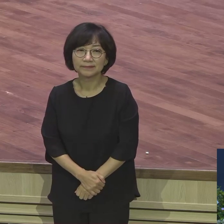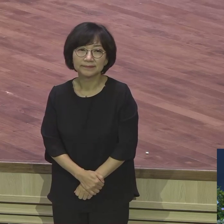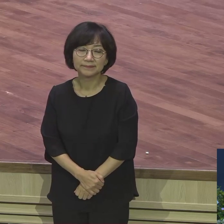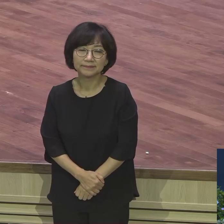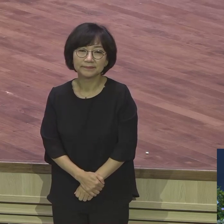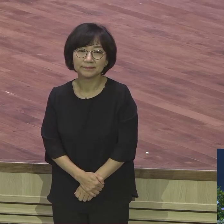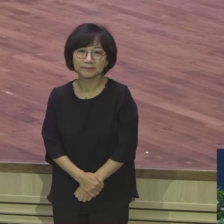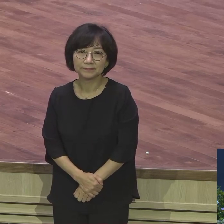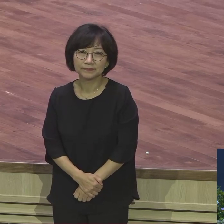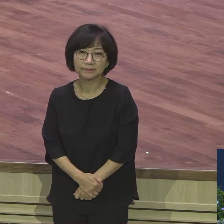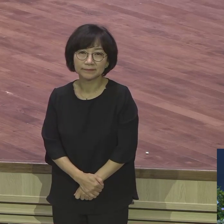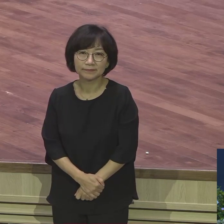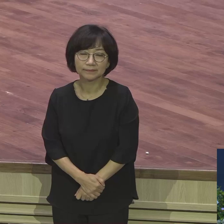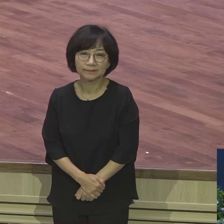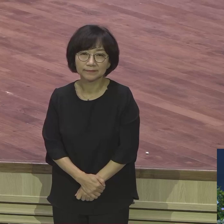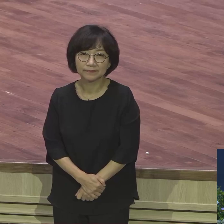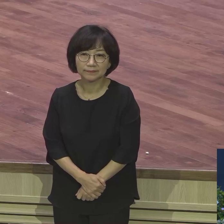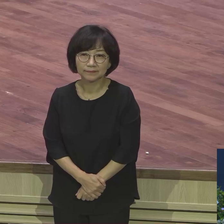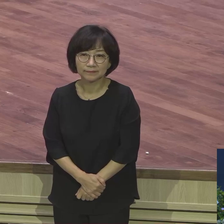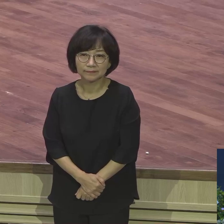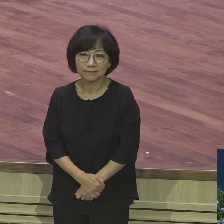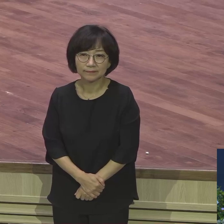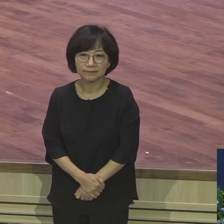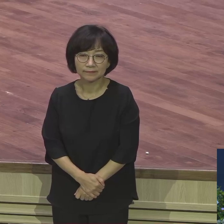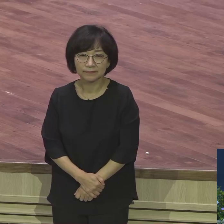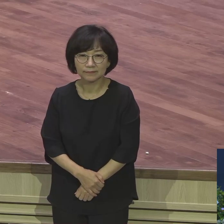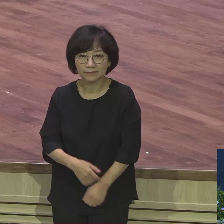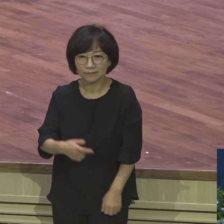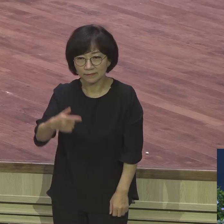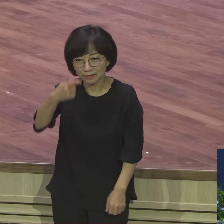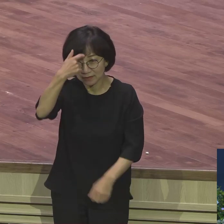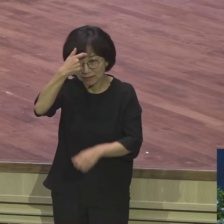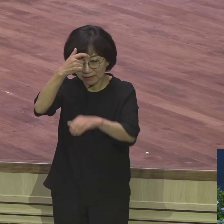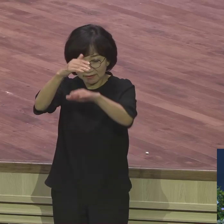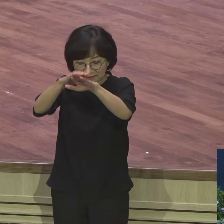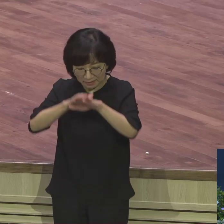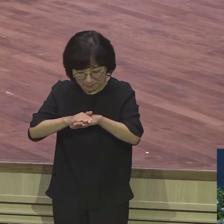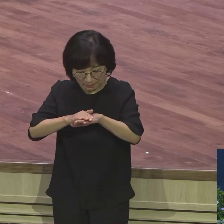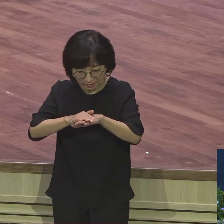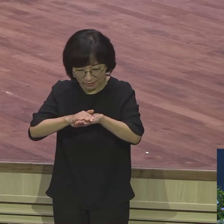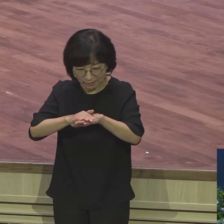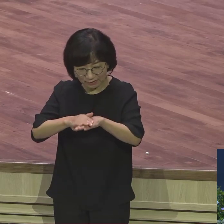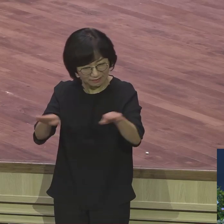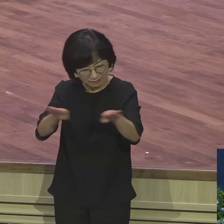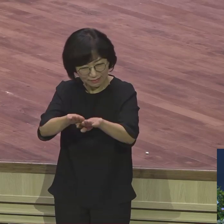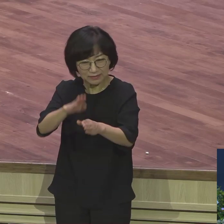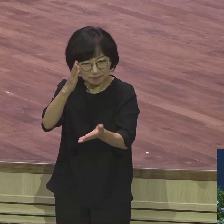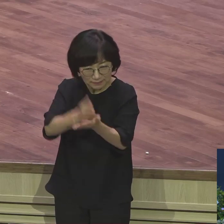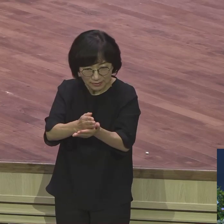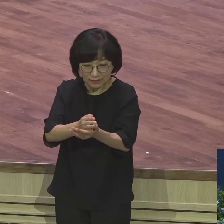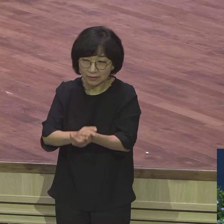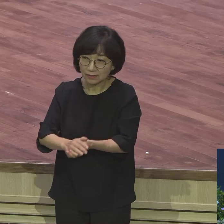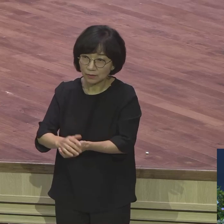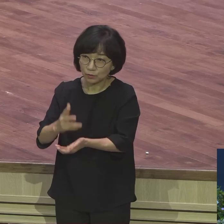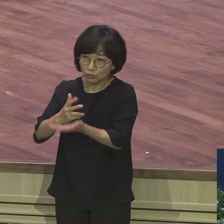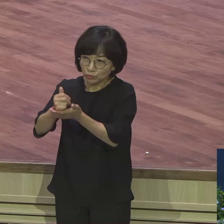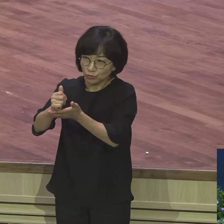예배 자리를 놓치지 마시기를 바랍니다 성포대는 강단 매실을 붙잡아야